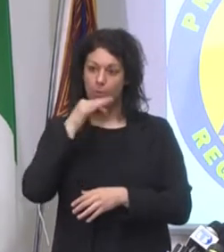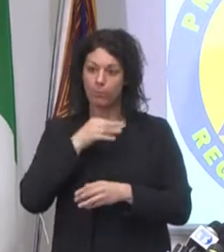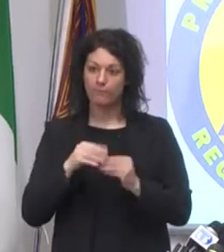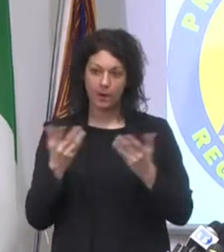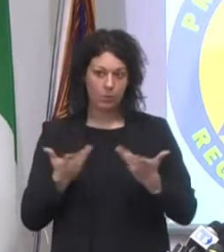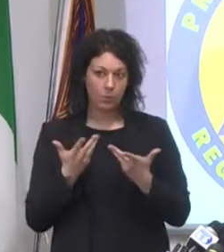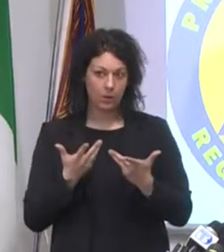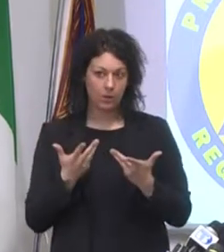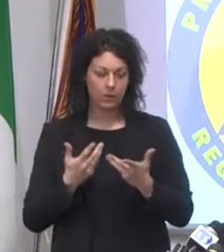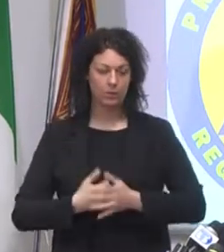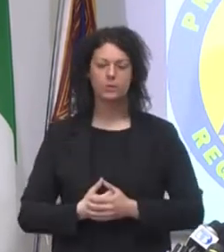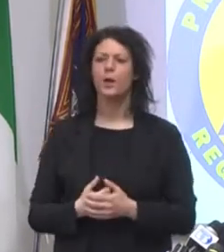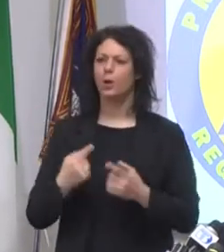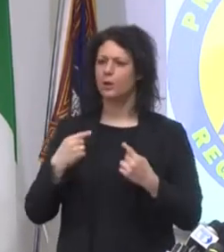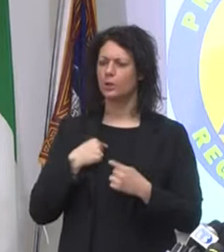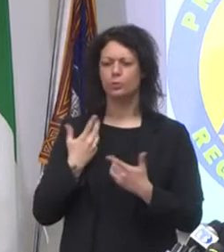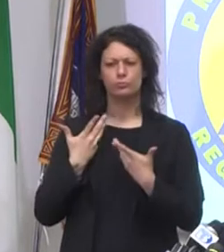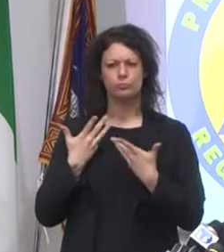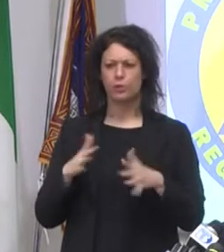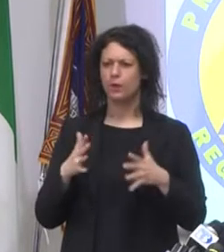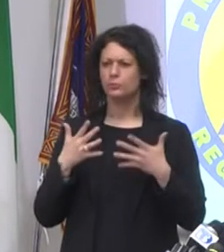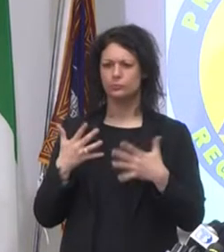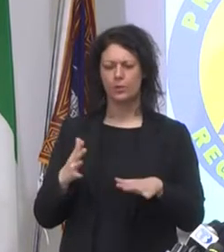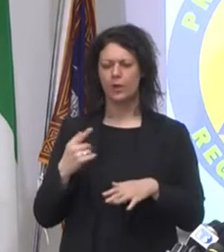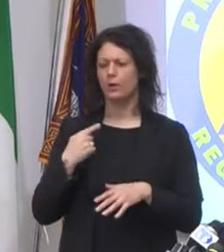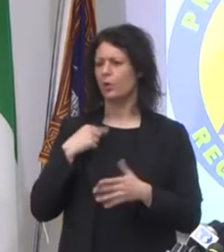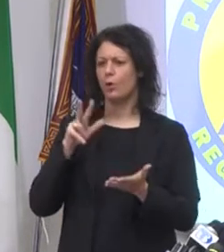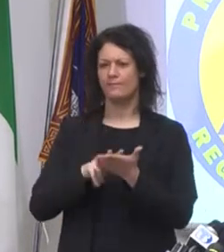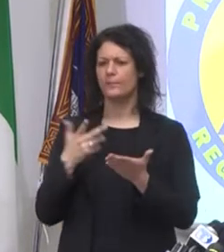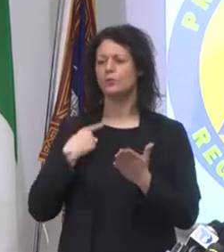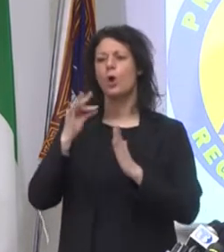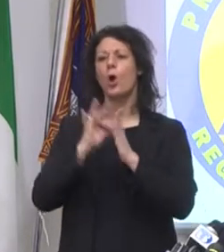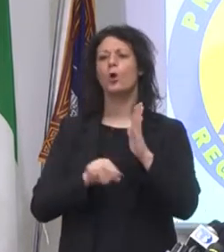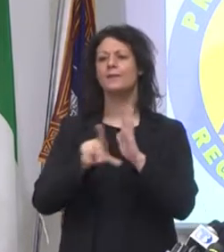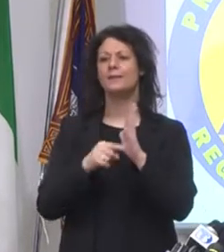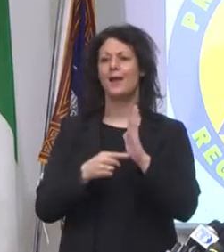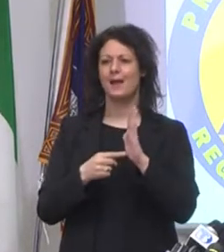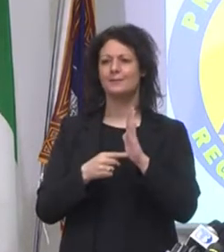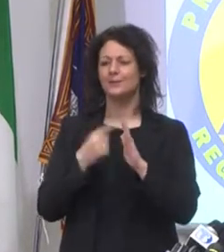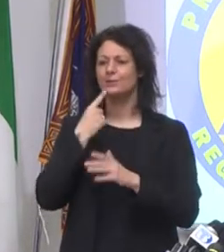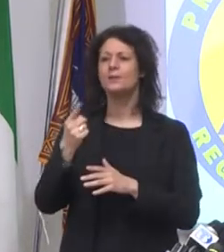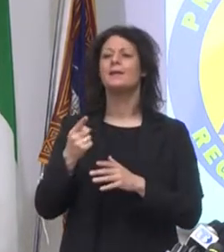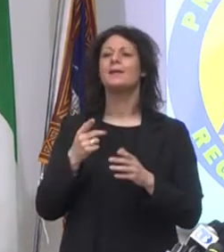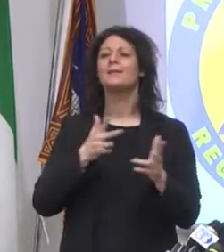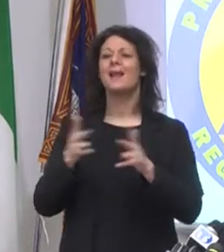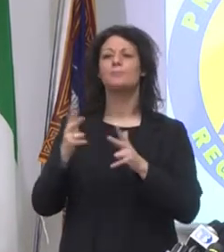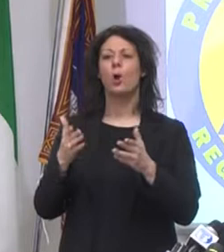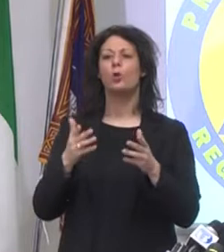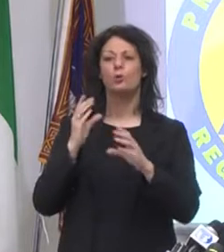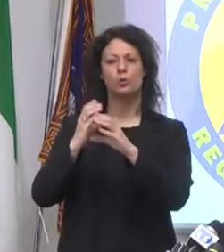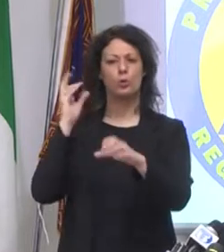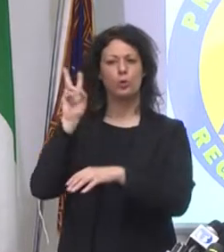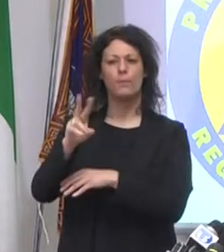anticipazione dal presidente Zaia, collegata alla possibile riapertura da martedì di alcune imprese sul trasporto